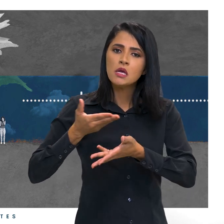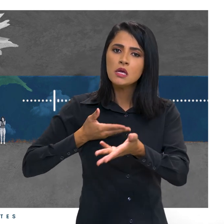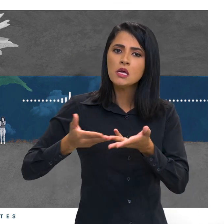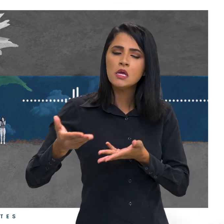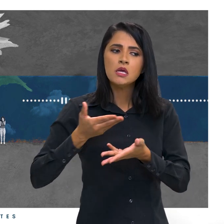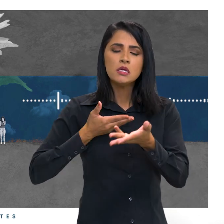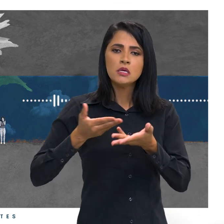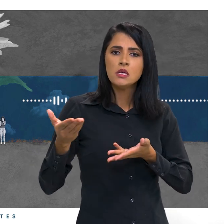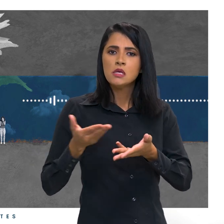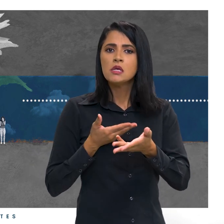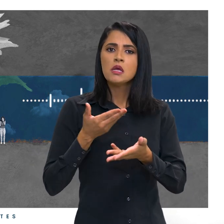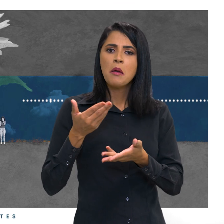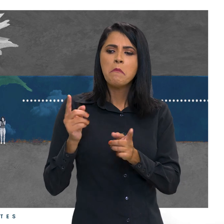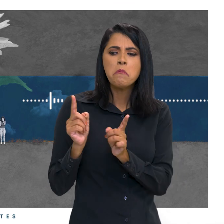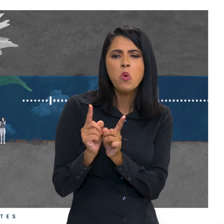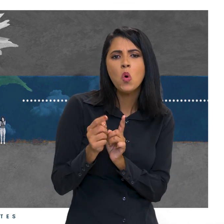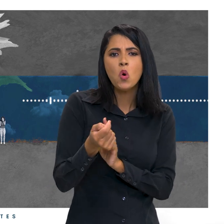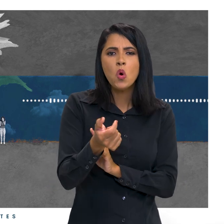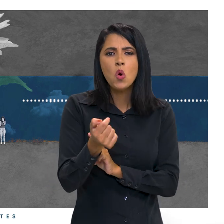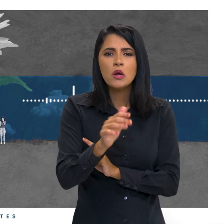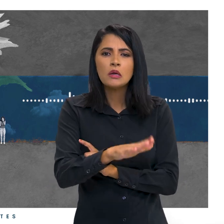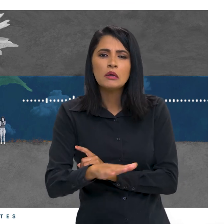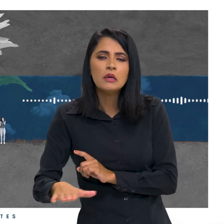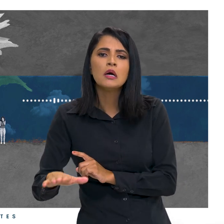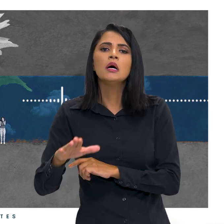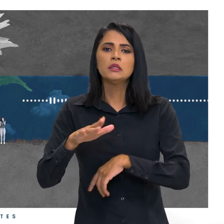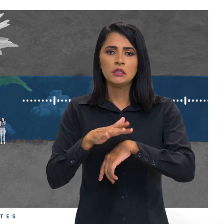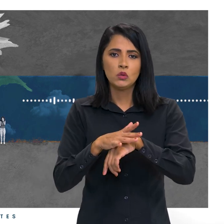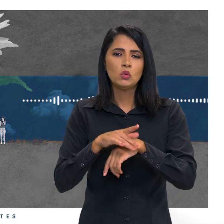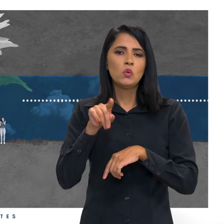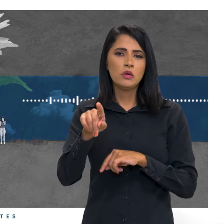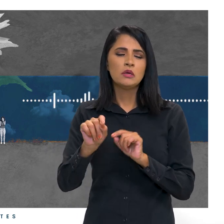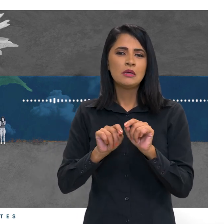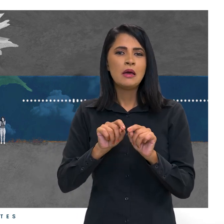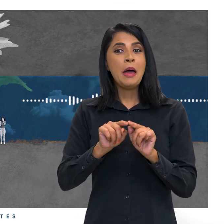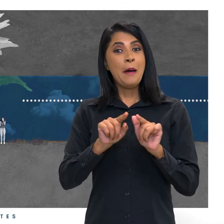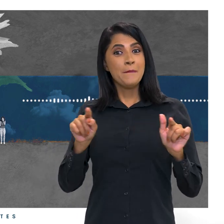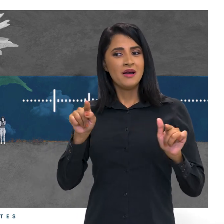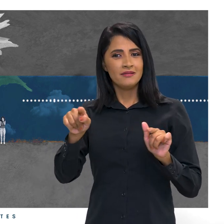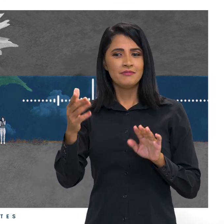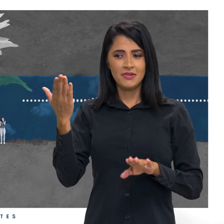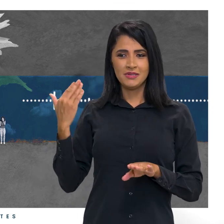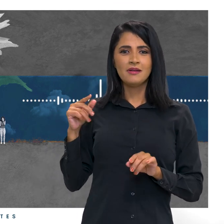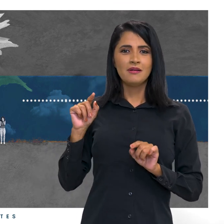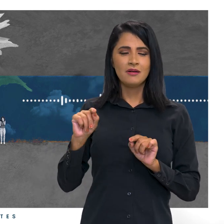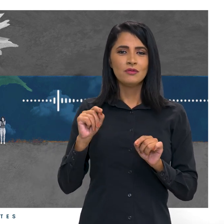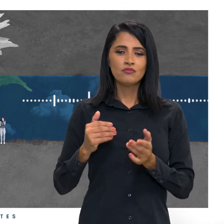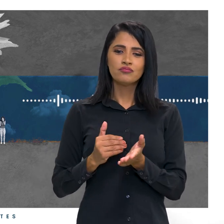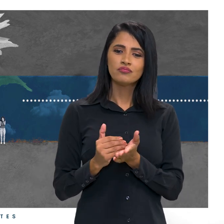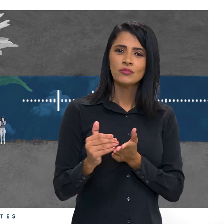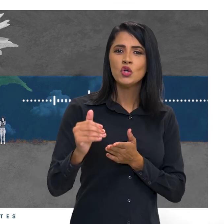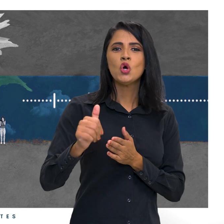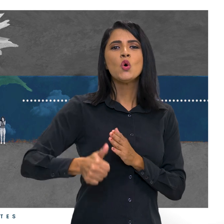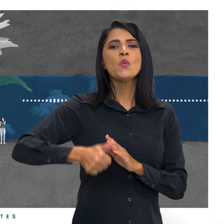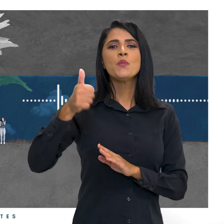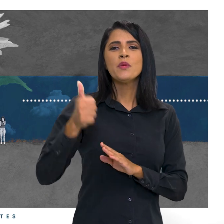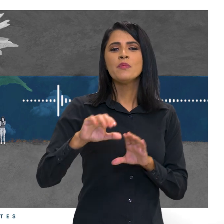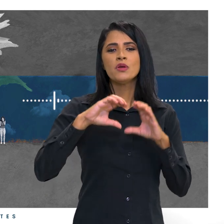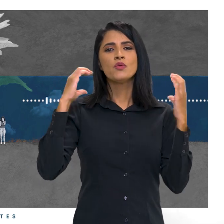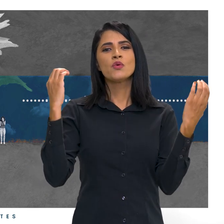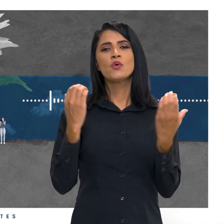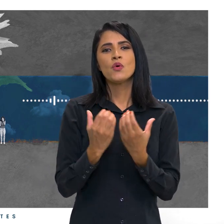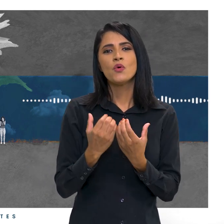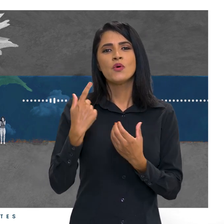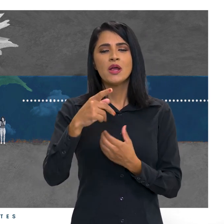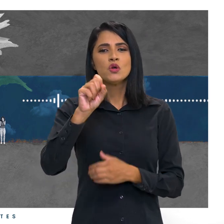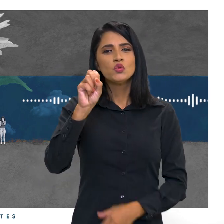bem pequeno de crianças com mucopolisacaridose, mas nessa época começou o primeiro congresso do